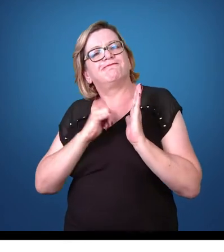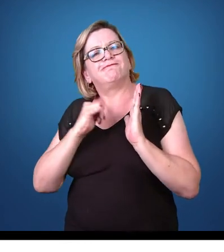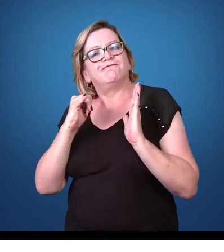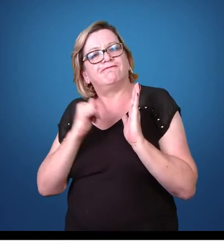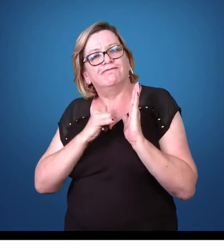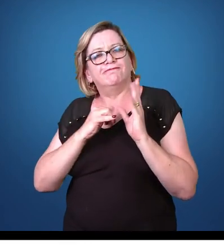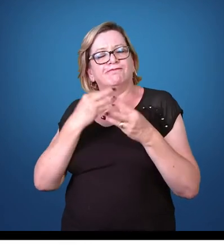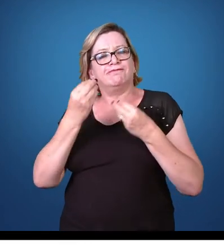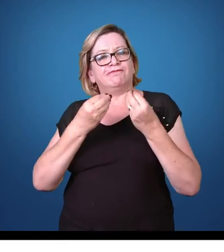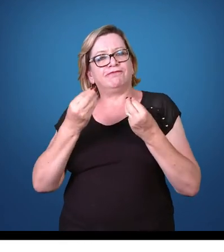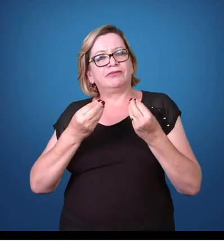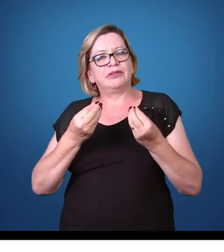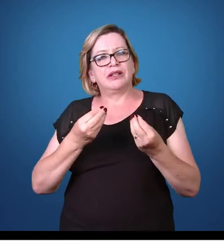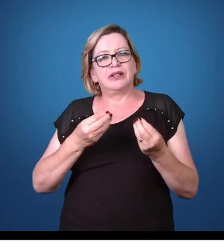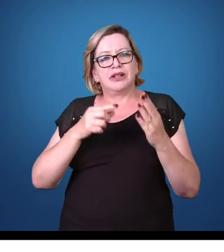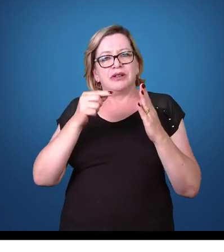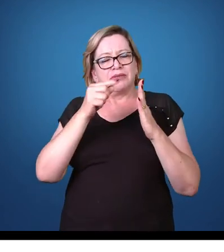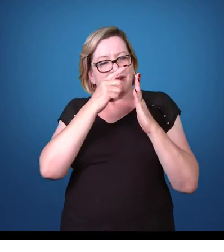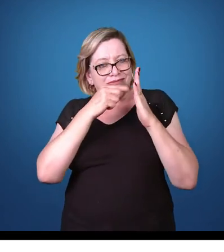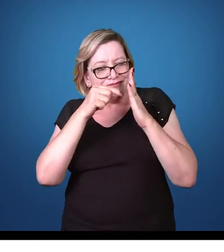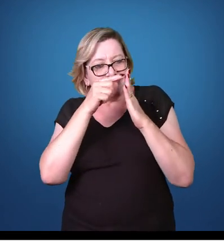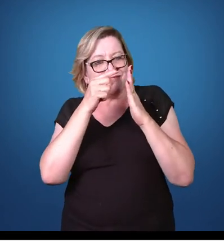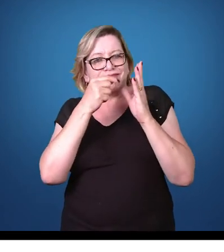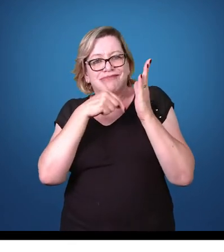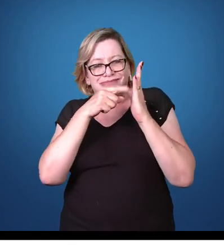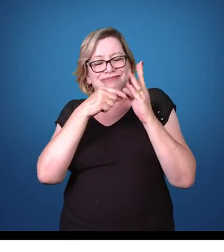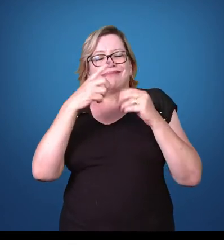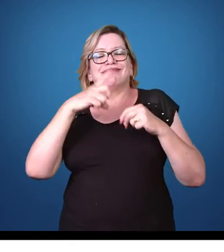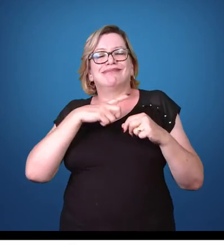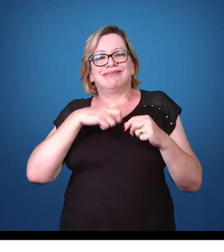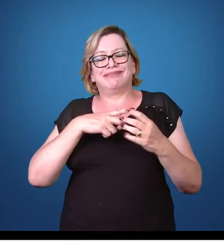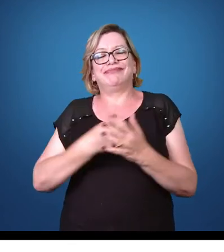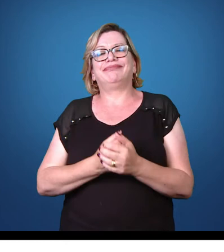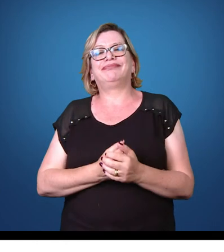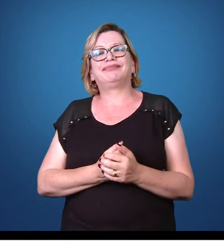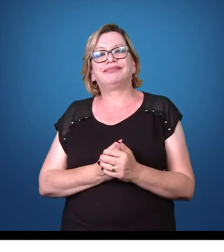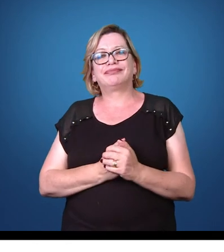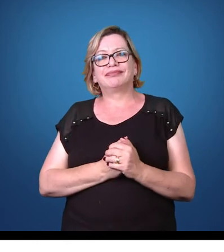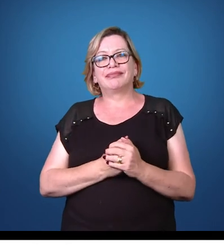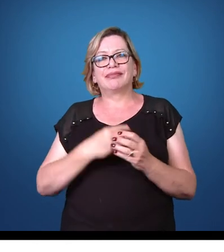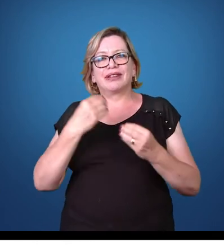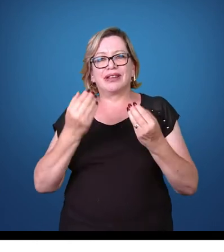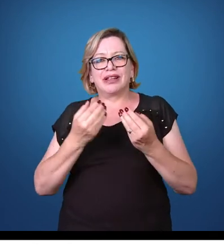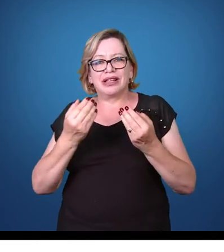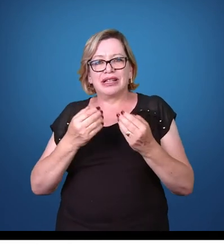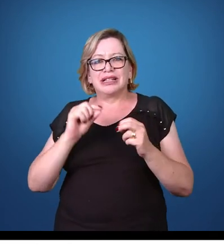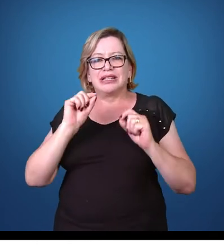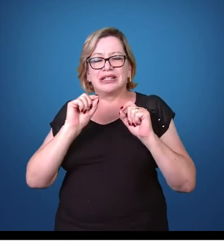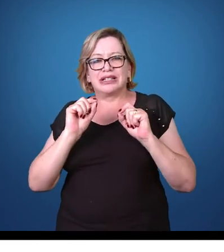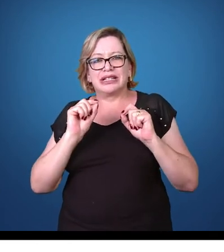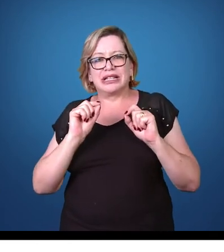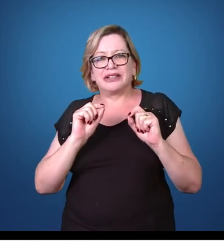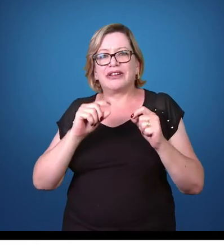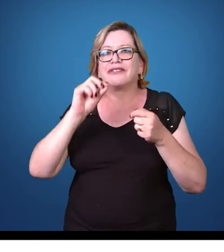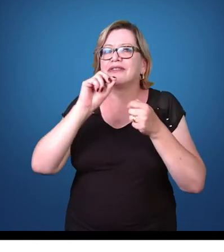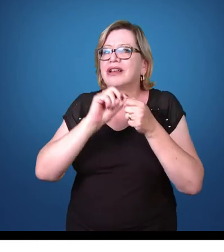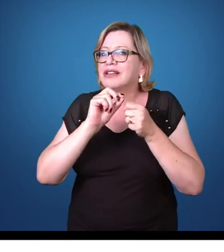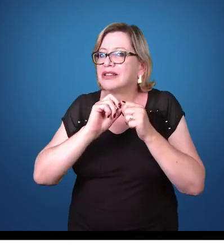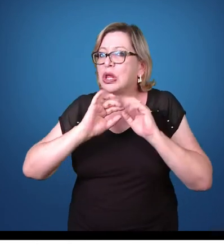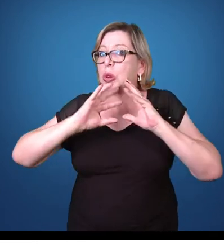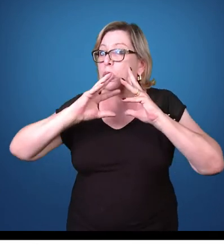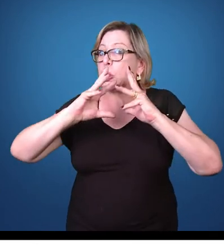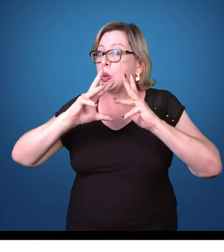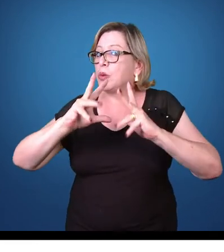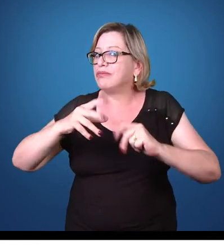esses discos ventrais. Veja, é o trofosoíto que vai causar todos os